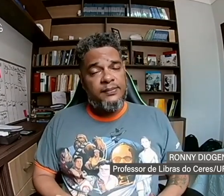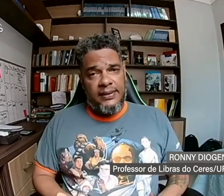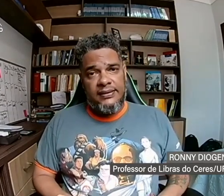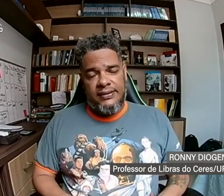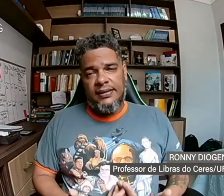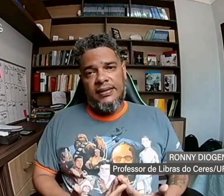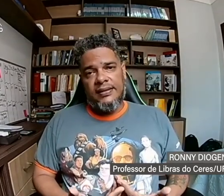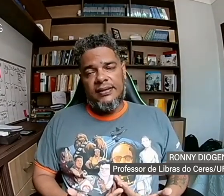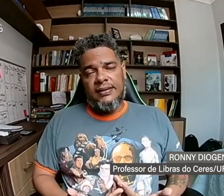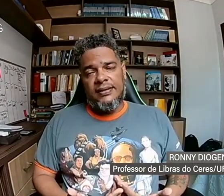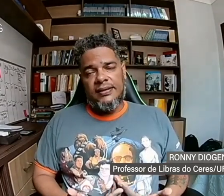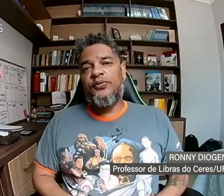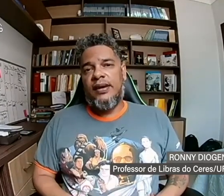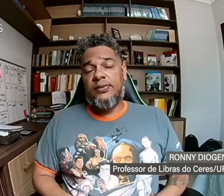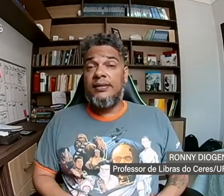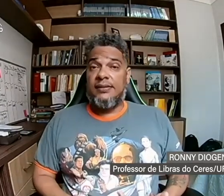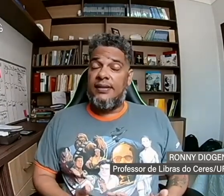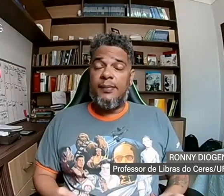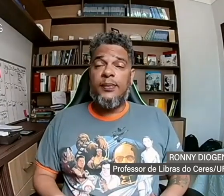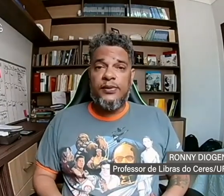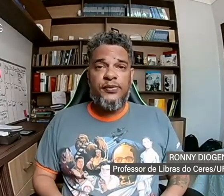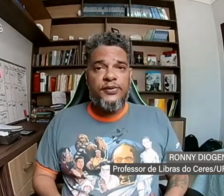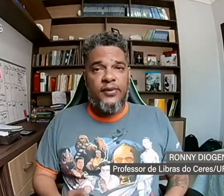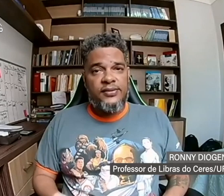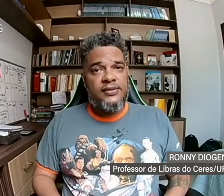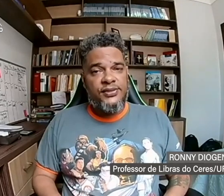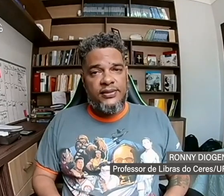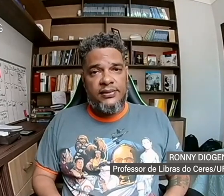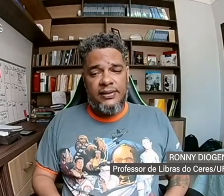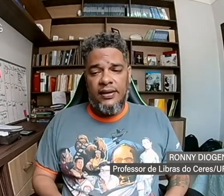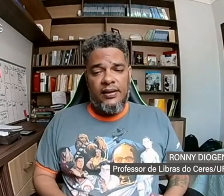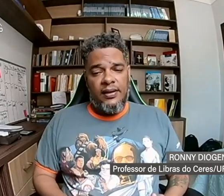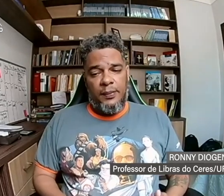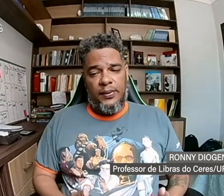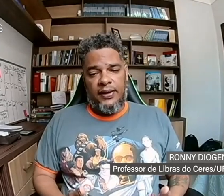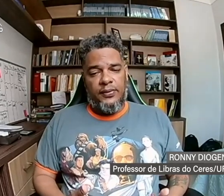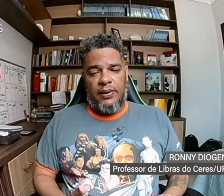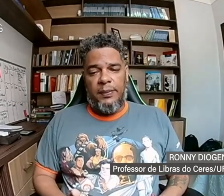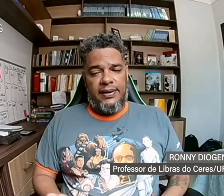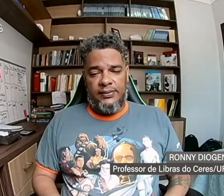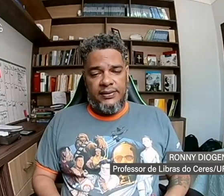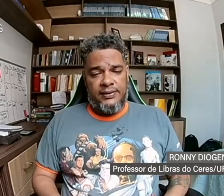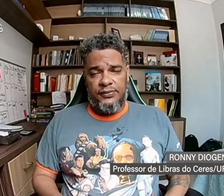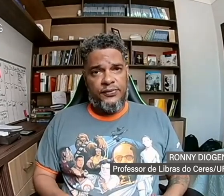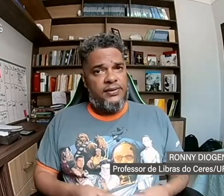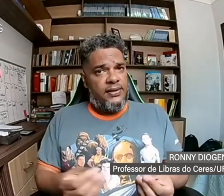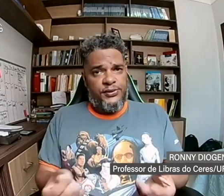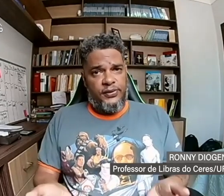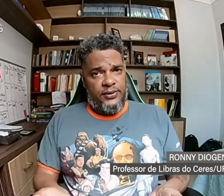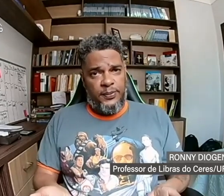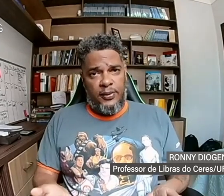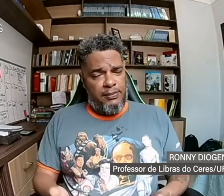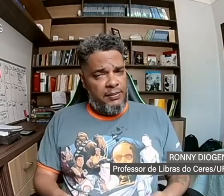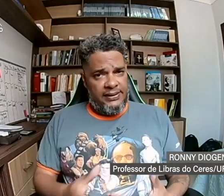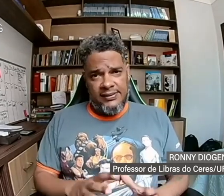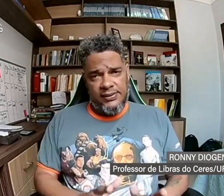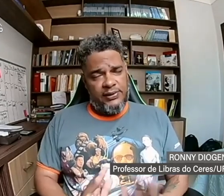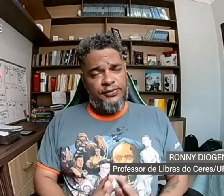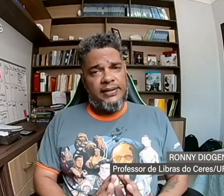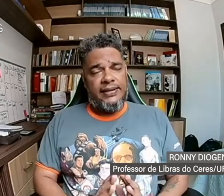Infelizmente, não é tão fácil assim. Seria bom se fosse fácil desse jeito, né? Porque com o aparelho auditivo você resolveria o problema, mas isso não é verdade.